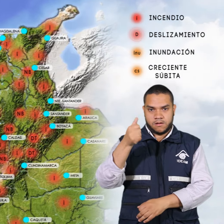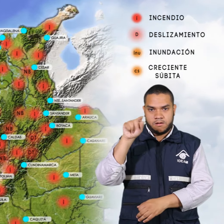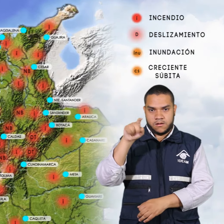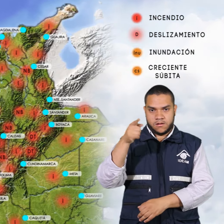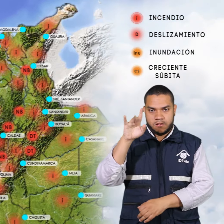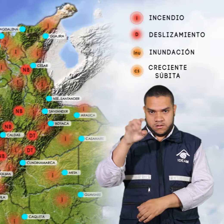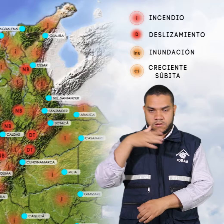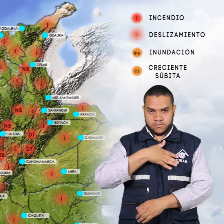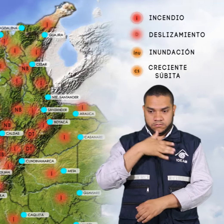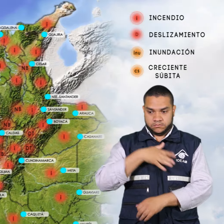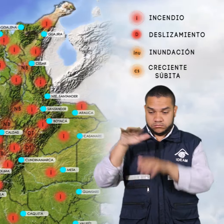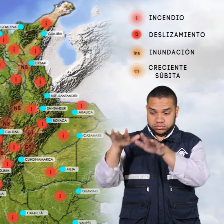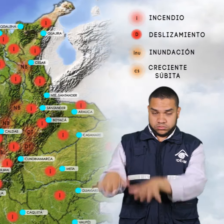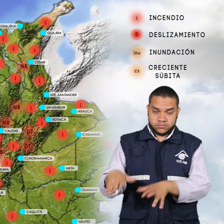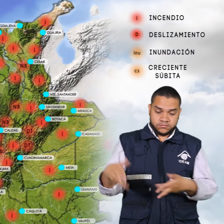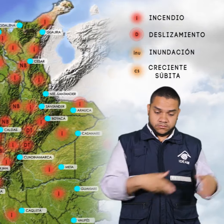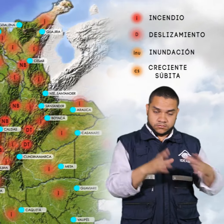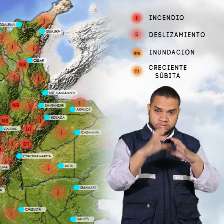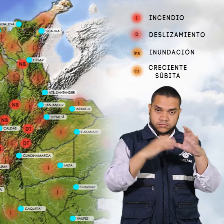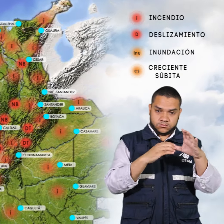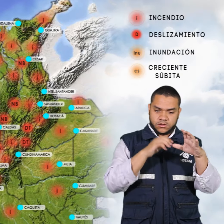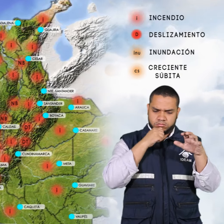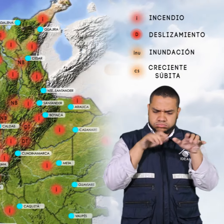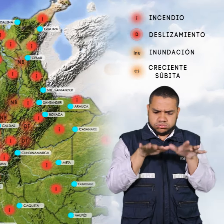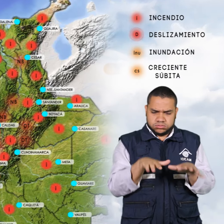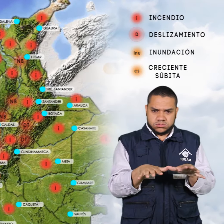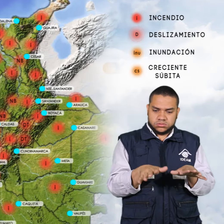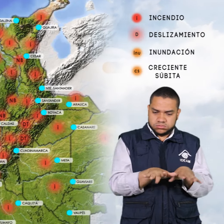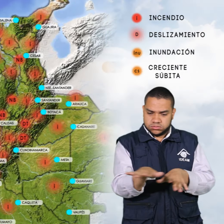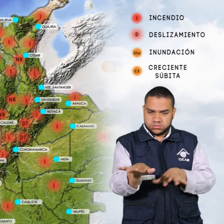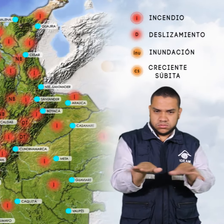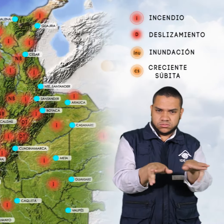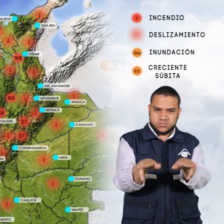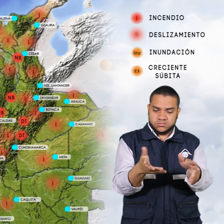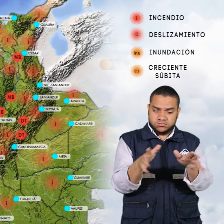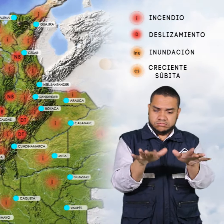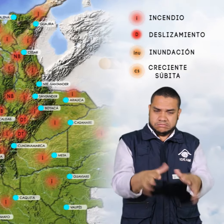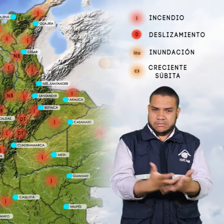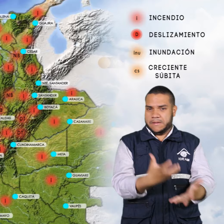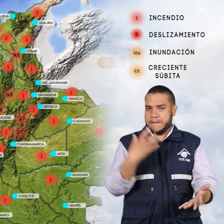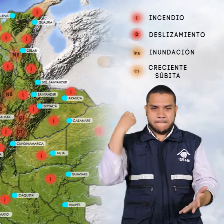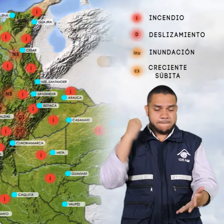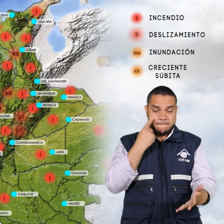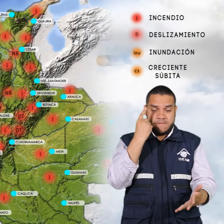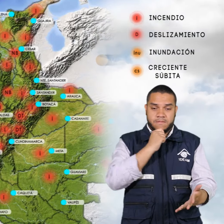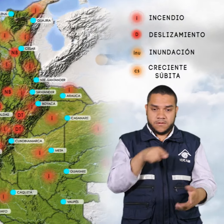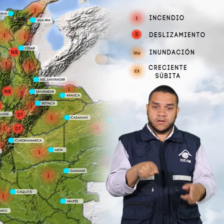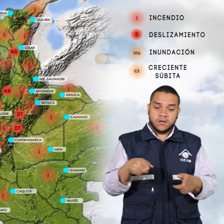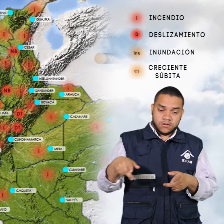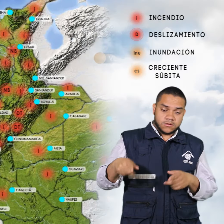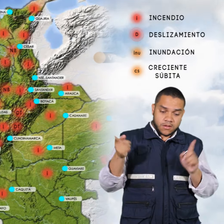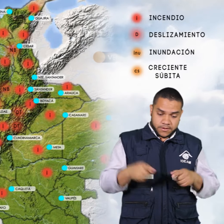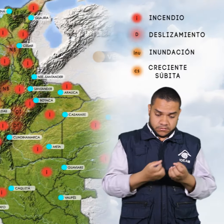cauca incluido sus afluentes con niveles mínimos históricos por alta posibilidad de incendios de cobertura vegetal en